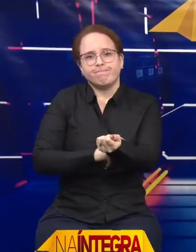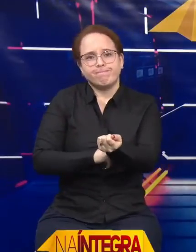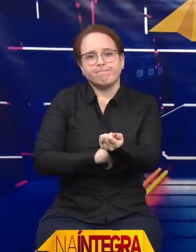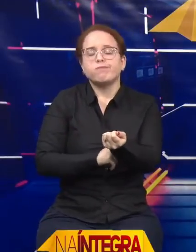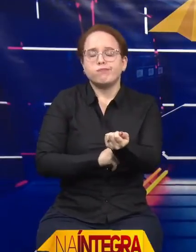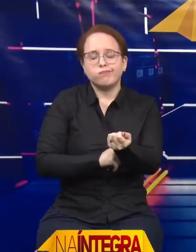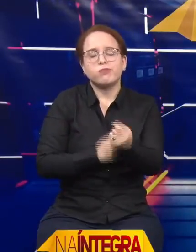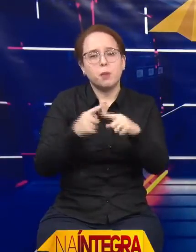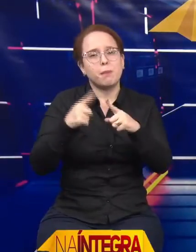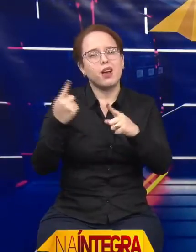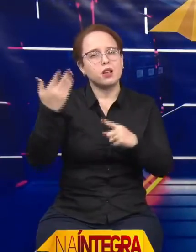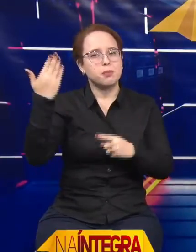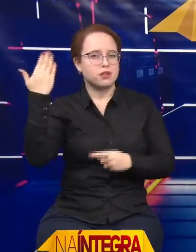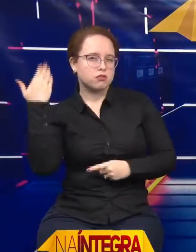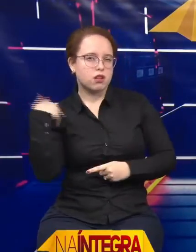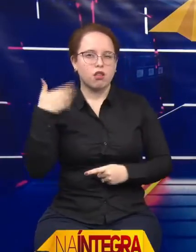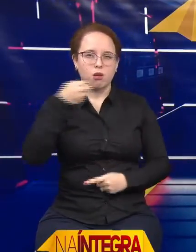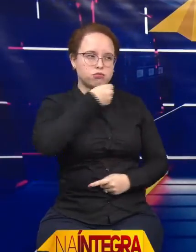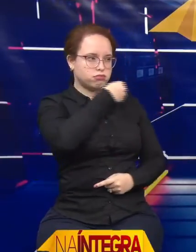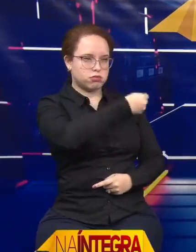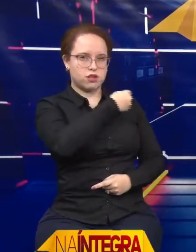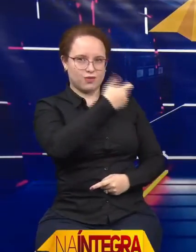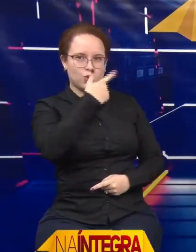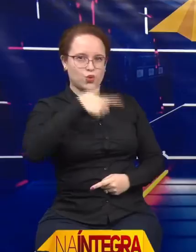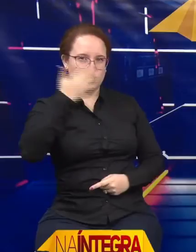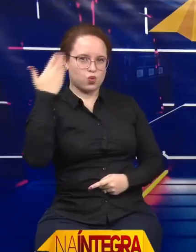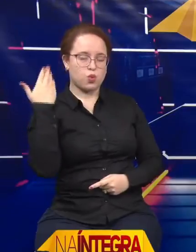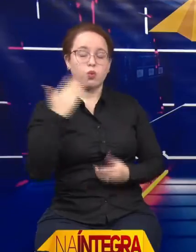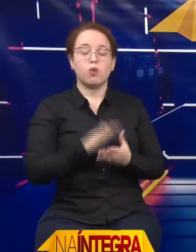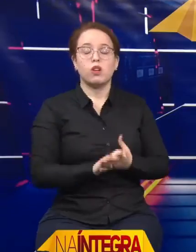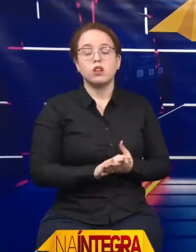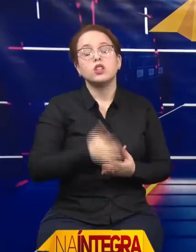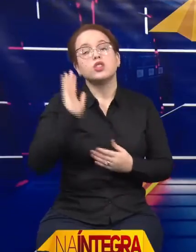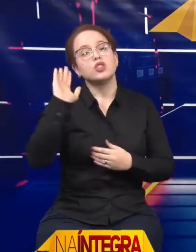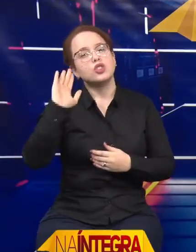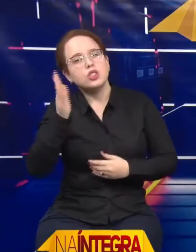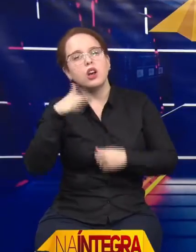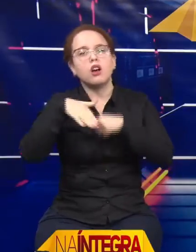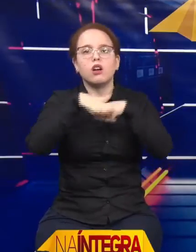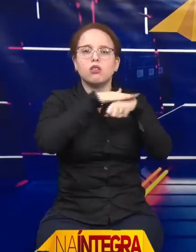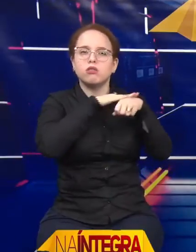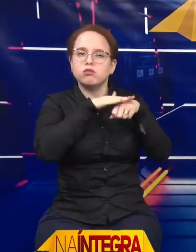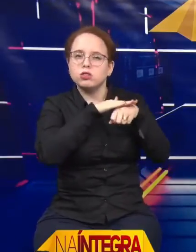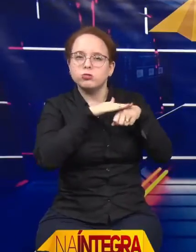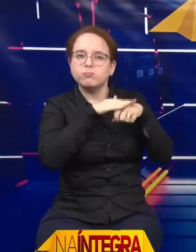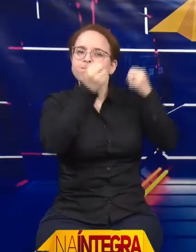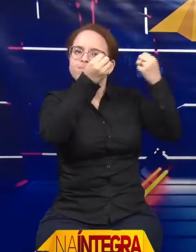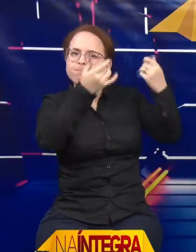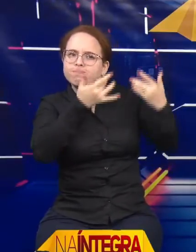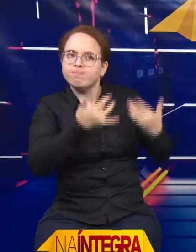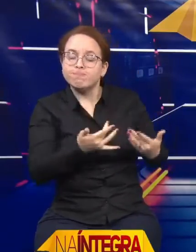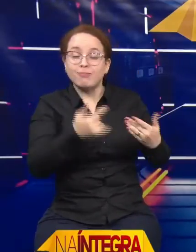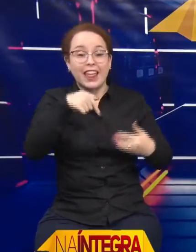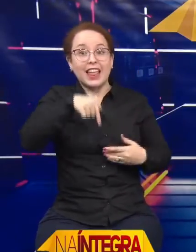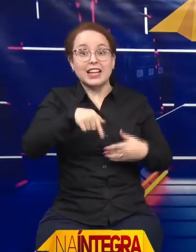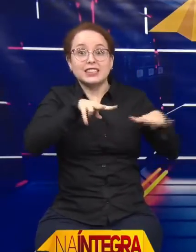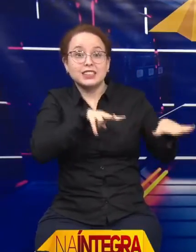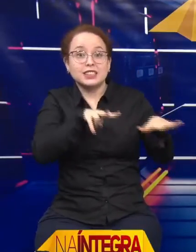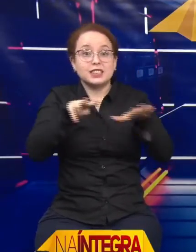pouco antes, Elison, teve um evento que, ao longo dessa semana, dia 21, se encerrando hoje, dia